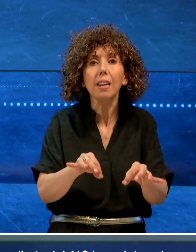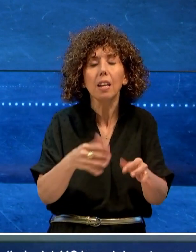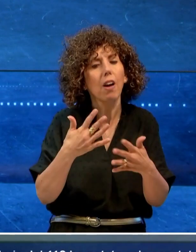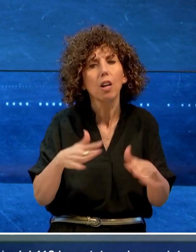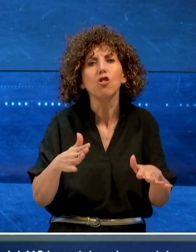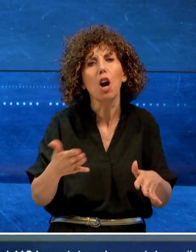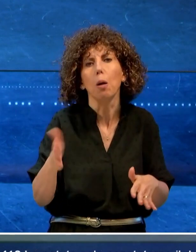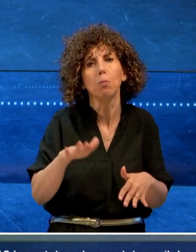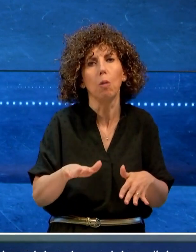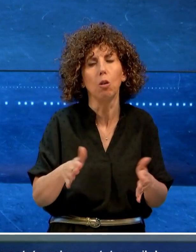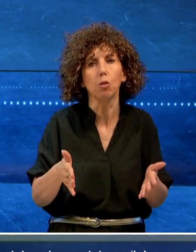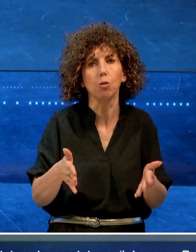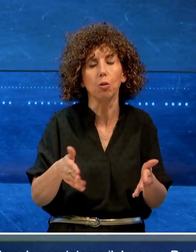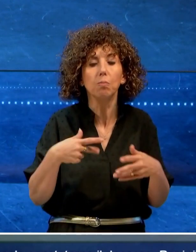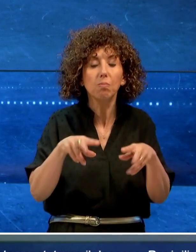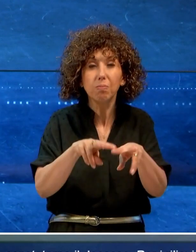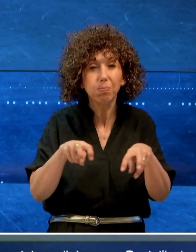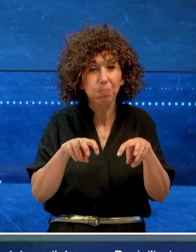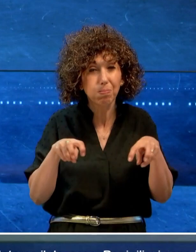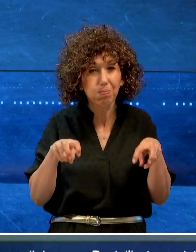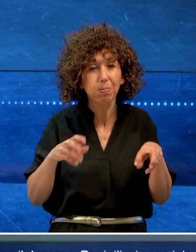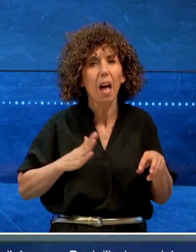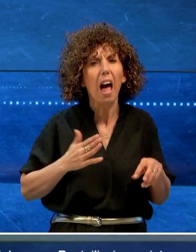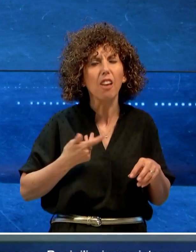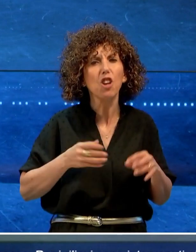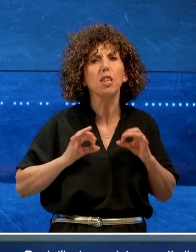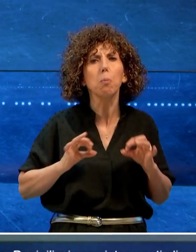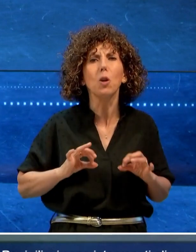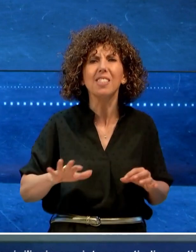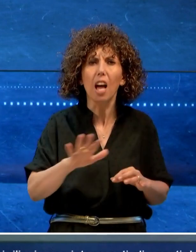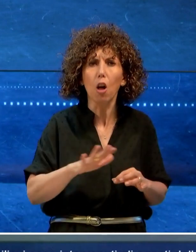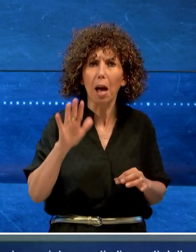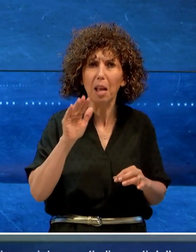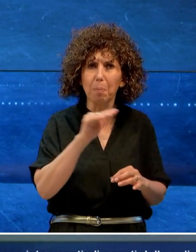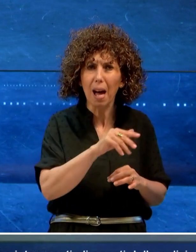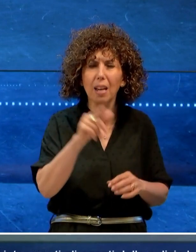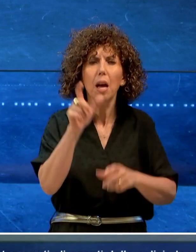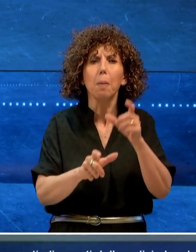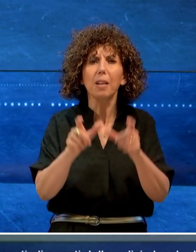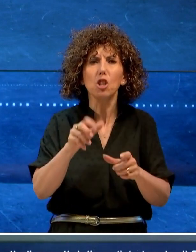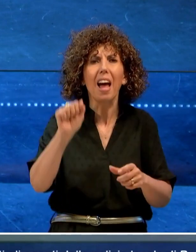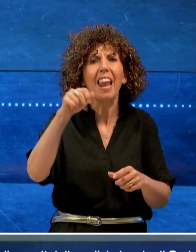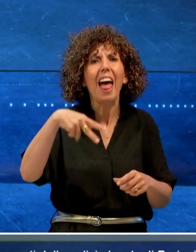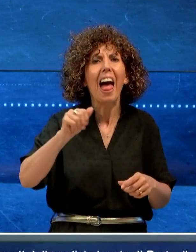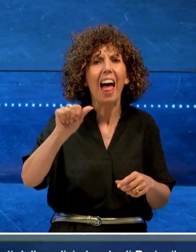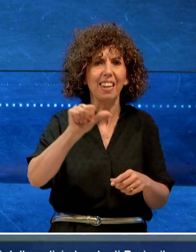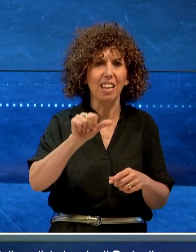il decesso. Per gli lievi sono intervenuti gli agenti della polizia locale di Bari e il personale ANAS.